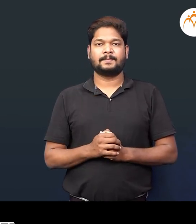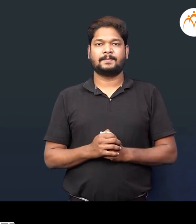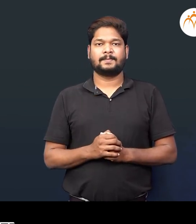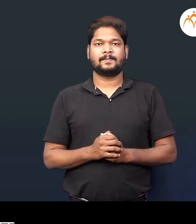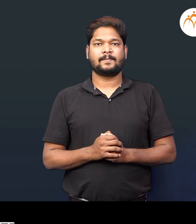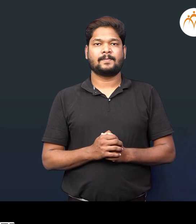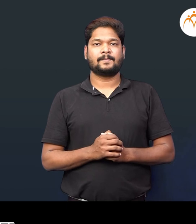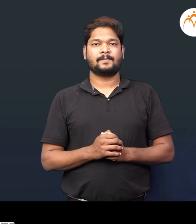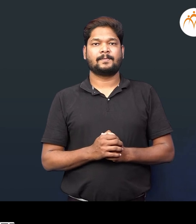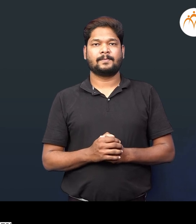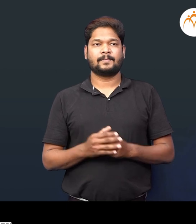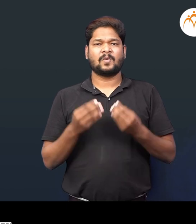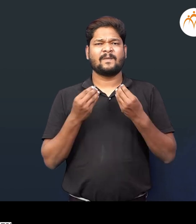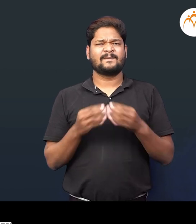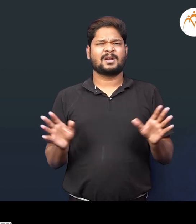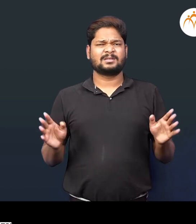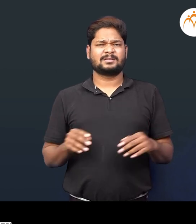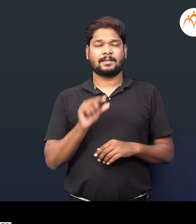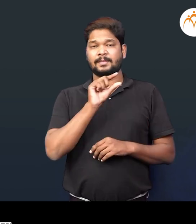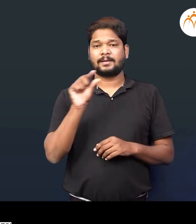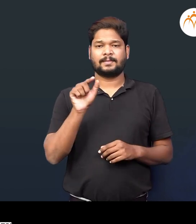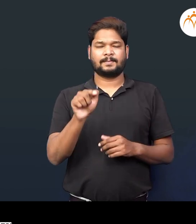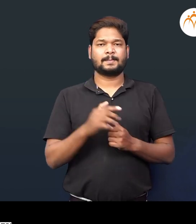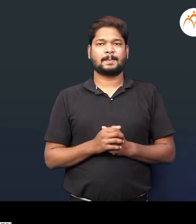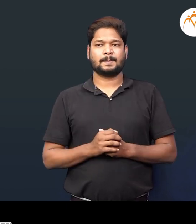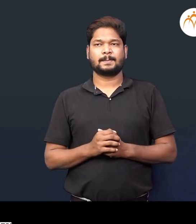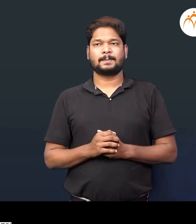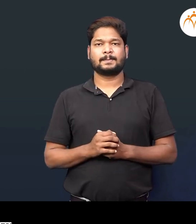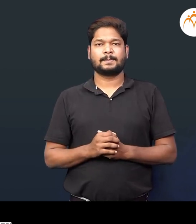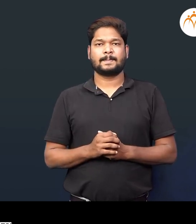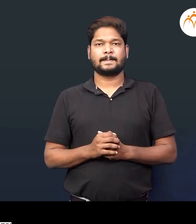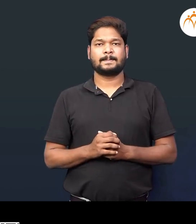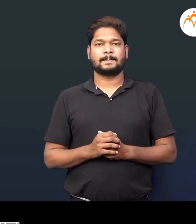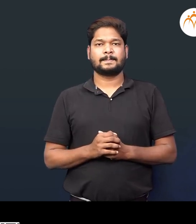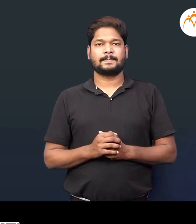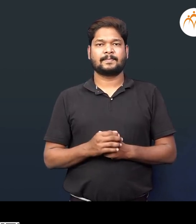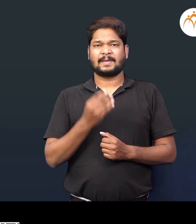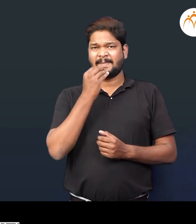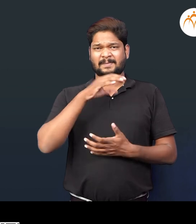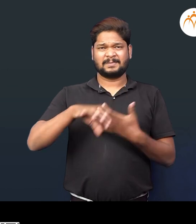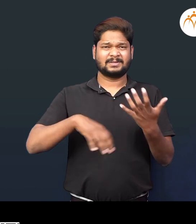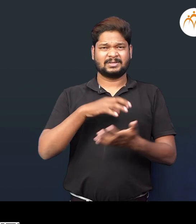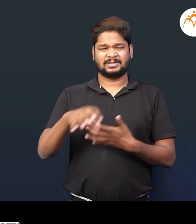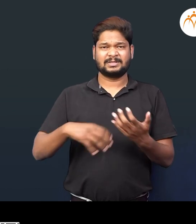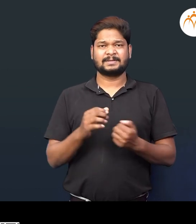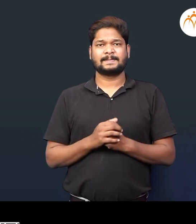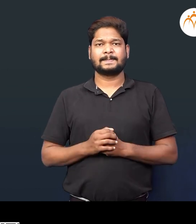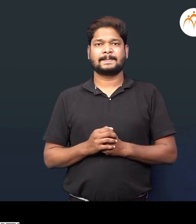परिरक्षक अपव्याय अन्न भेसल